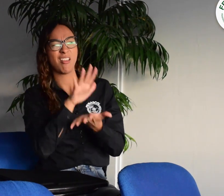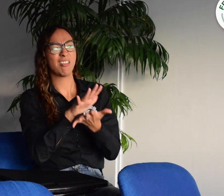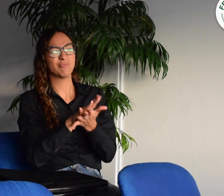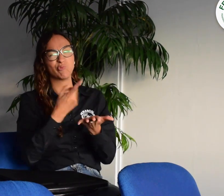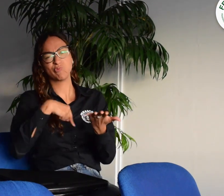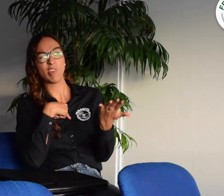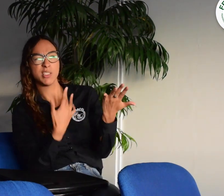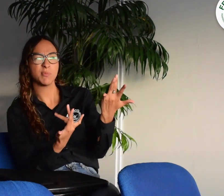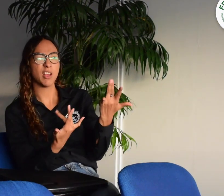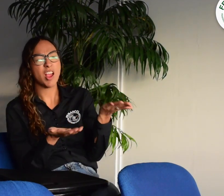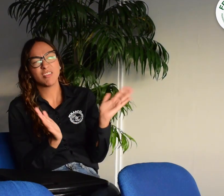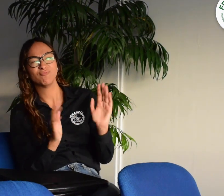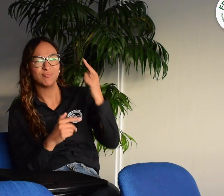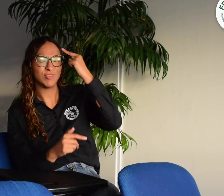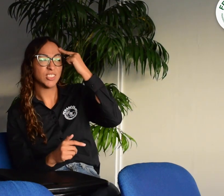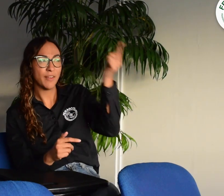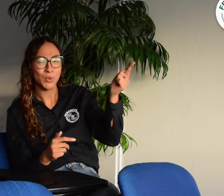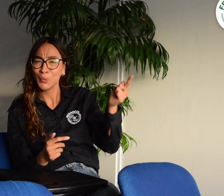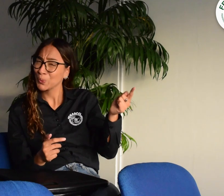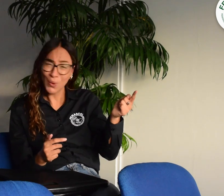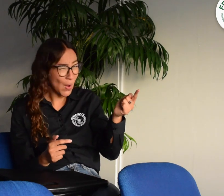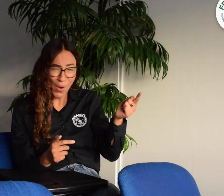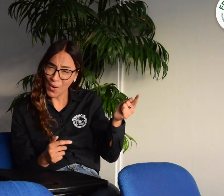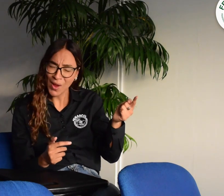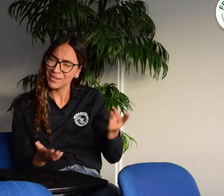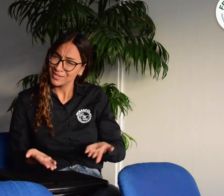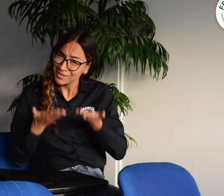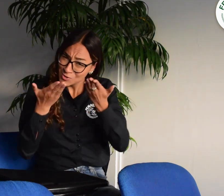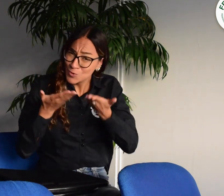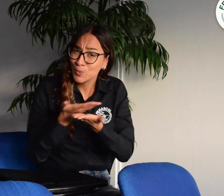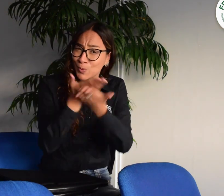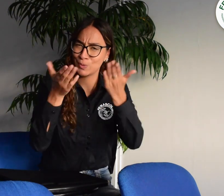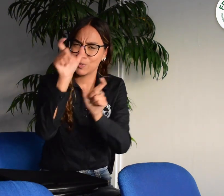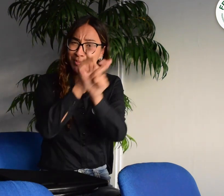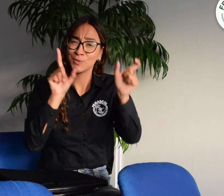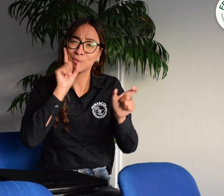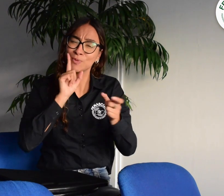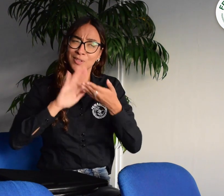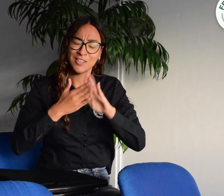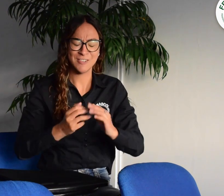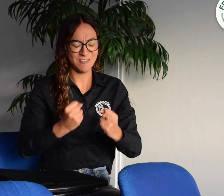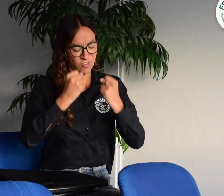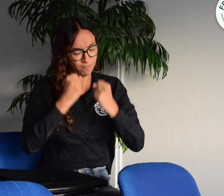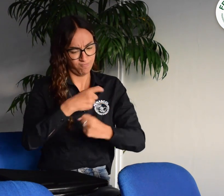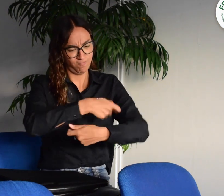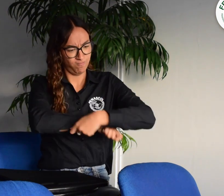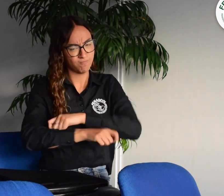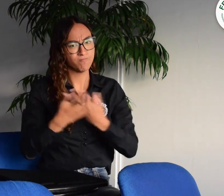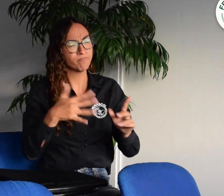solo con esperar a ver qué sucede y pensar, ellos saben lo que hacen. No, debemos ponernos la camiseta